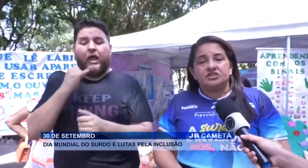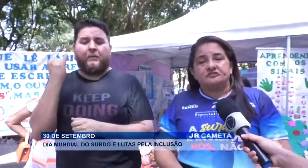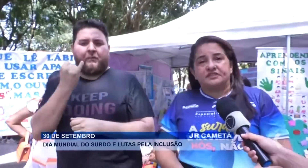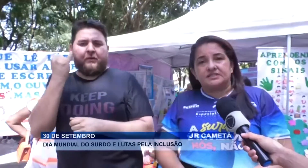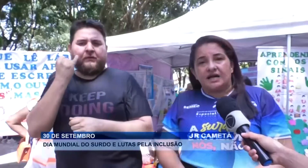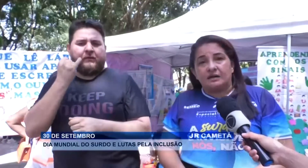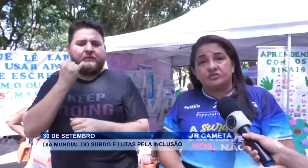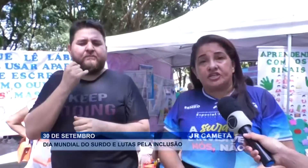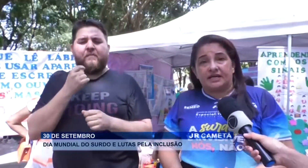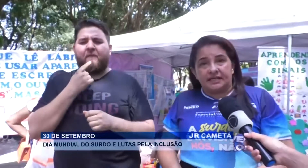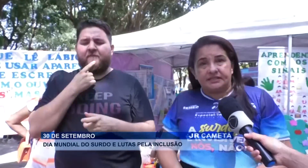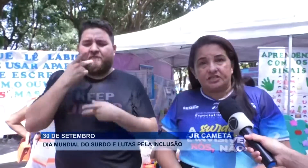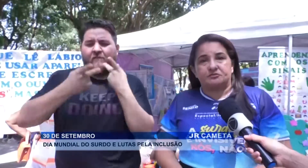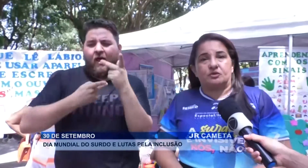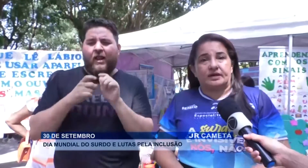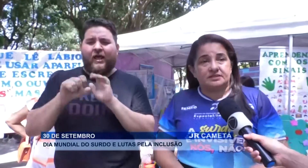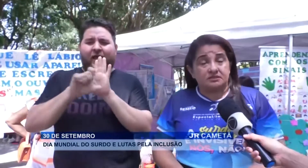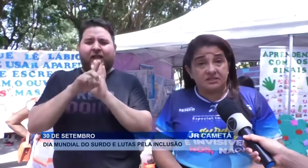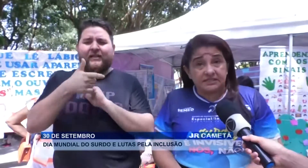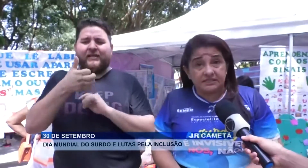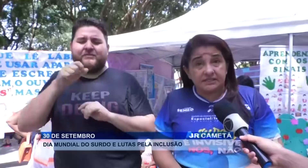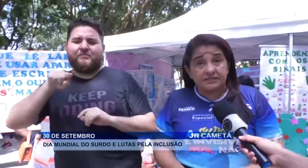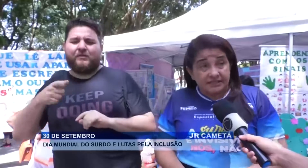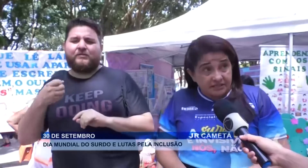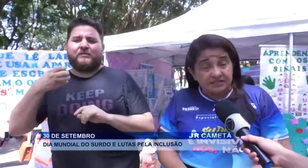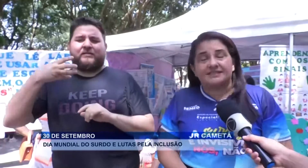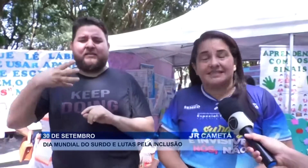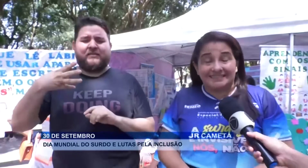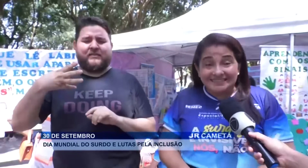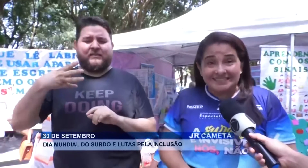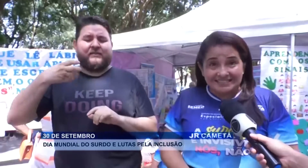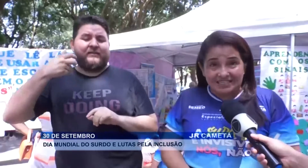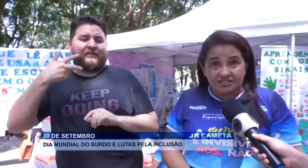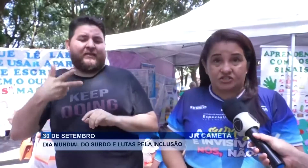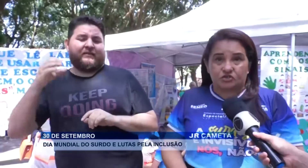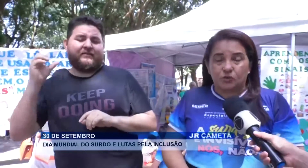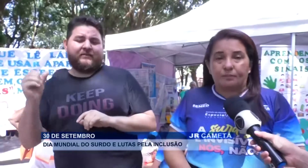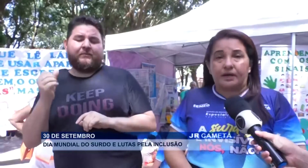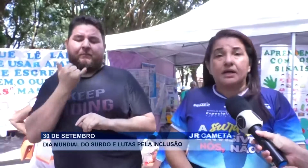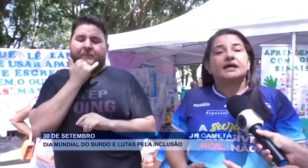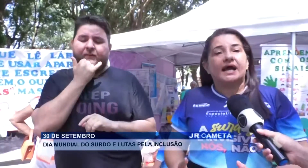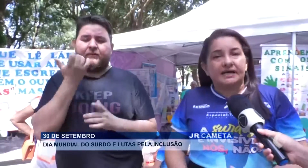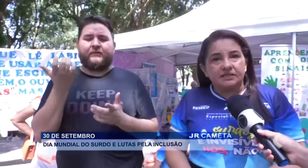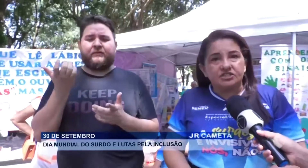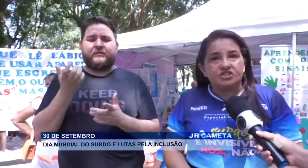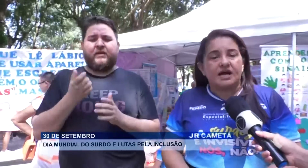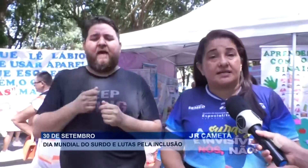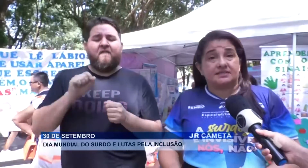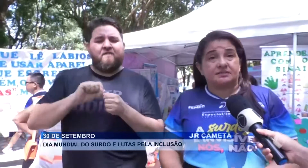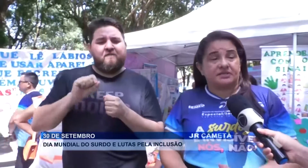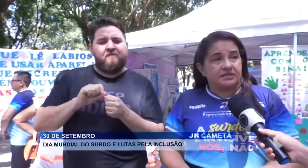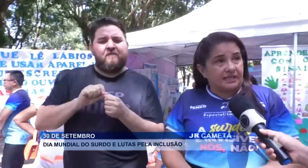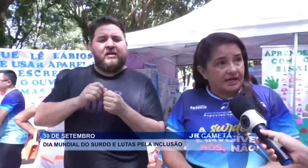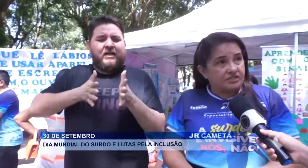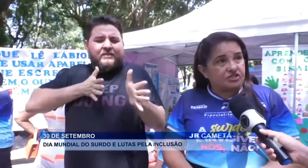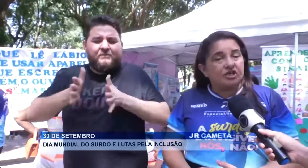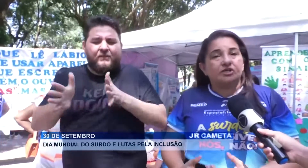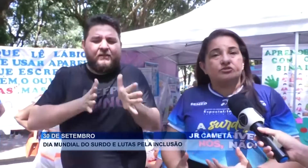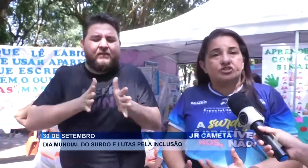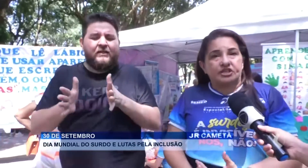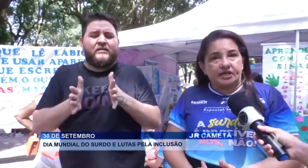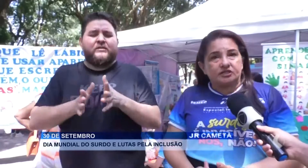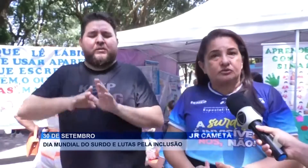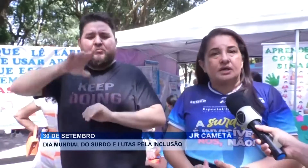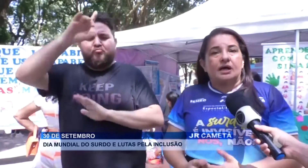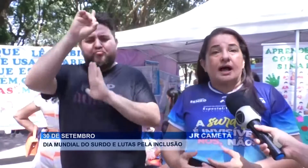muito importante frisarmos que a lei 10.436 garante a acessibilidade